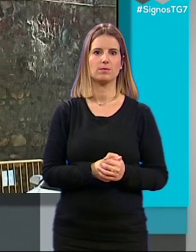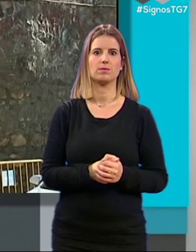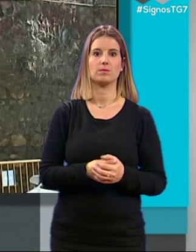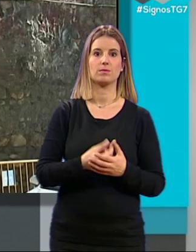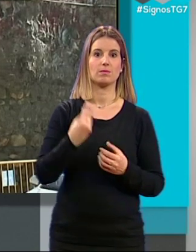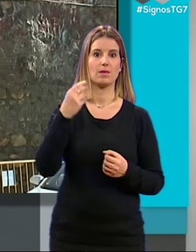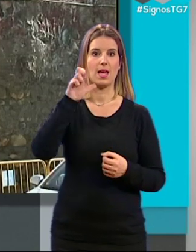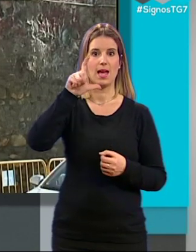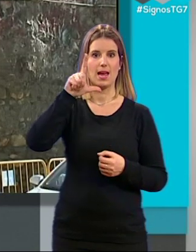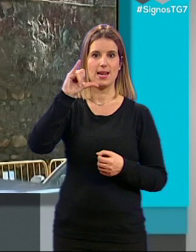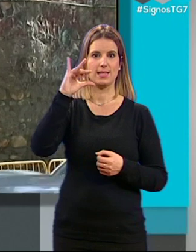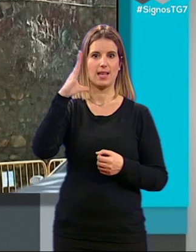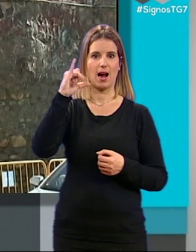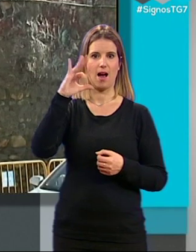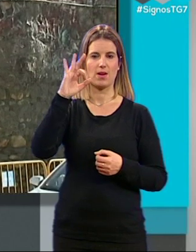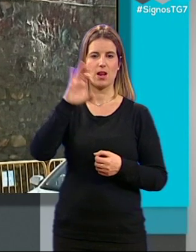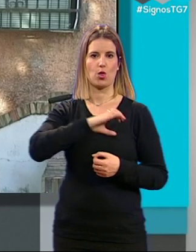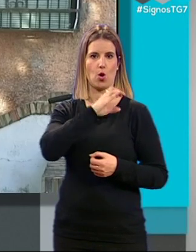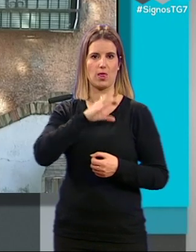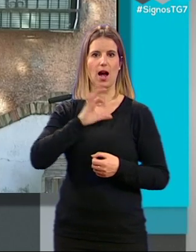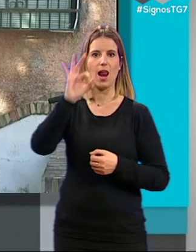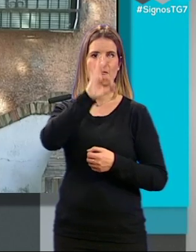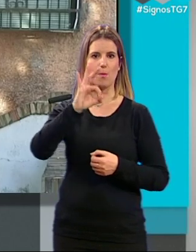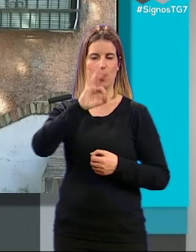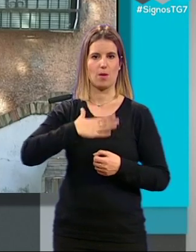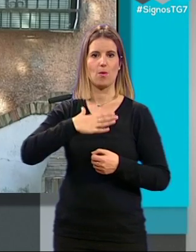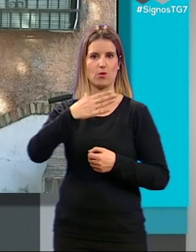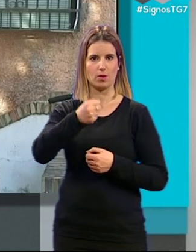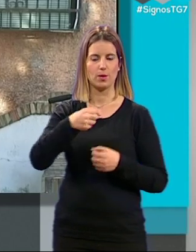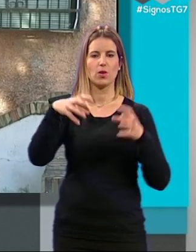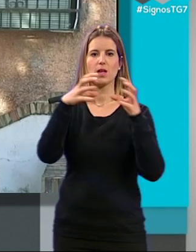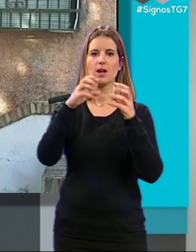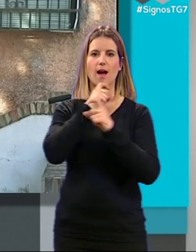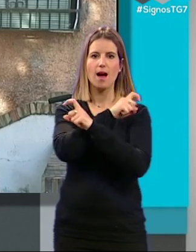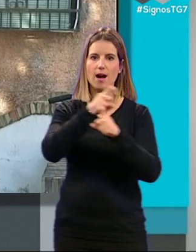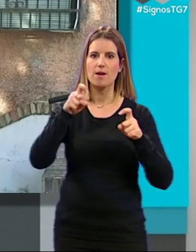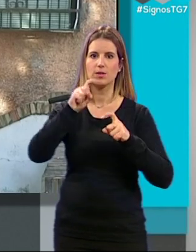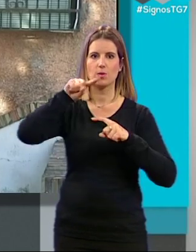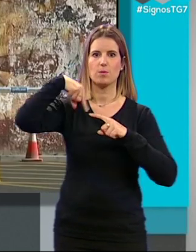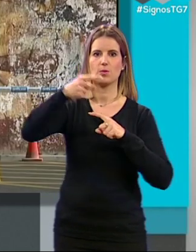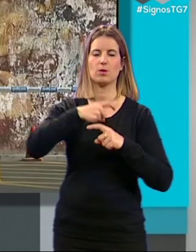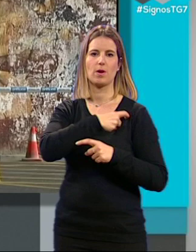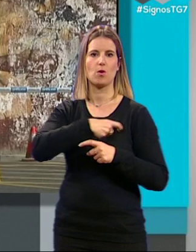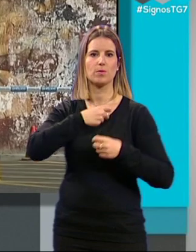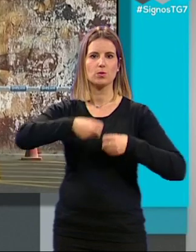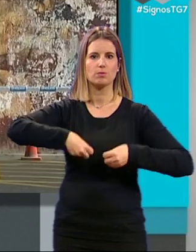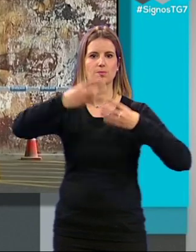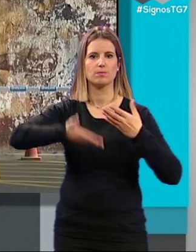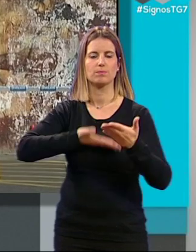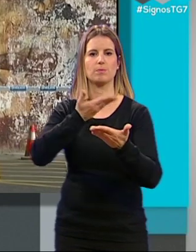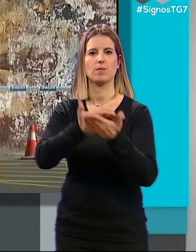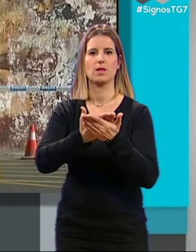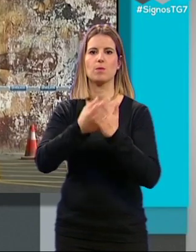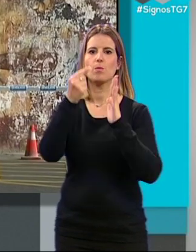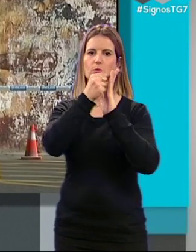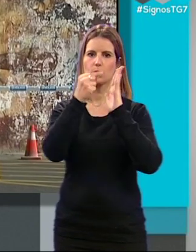Elisa Cabrerizo, concejala de Podemos, Izquierda Unida, en el Ayuntamiento de Granada, ha anunciado que pedirá en la próxima comisión de urbanismo la actuación en